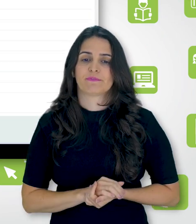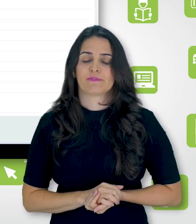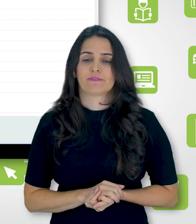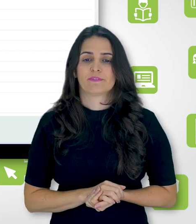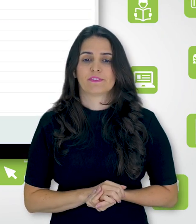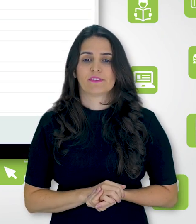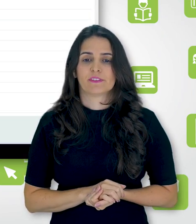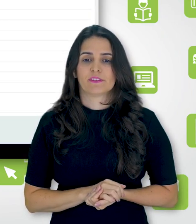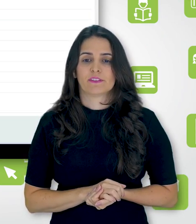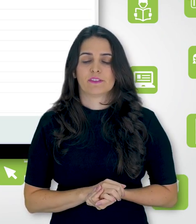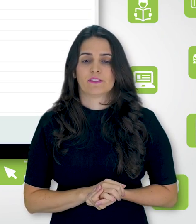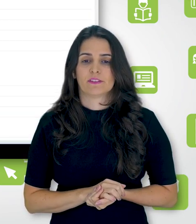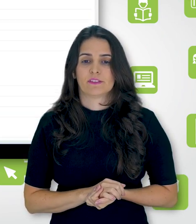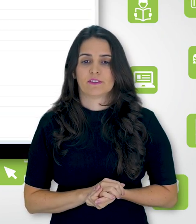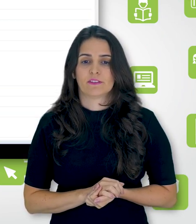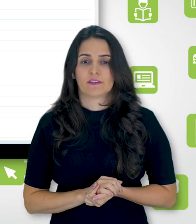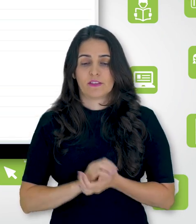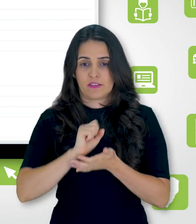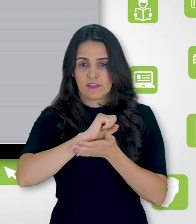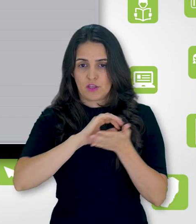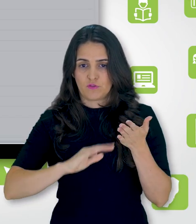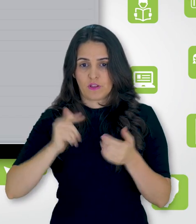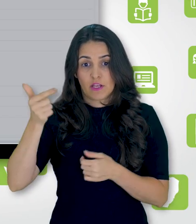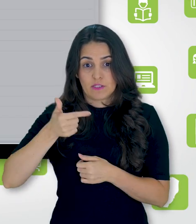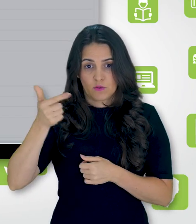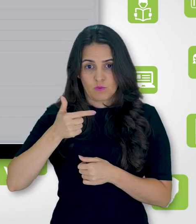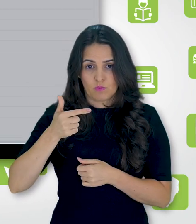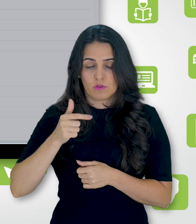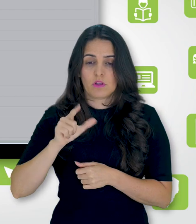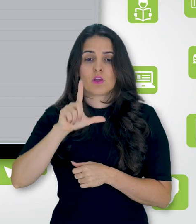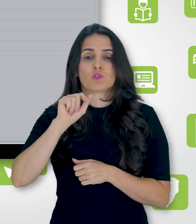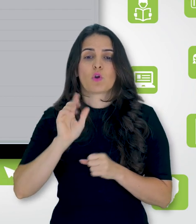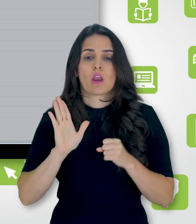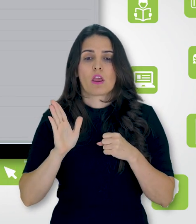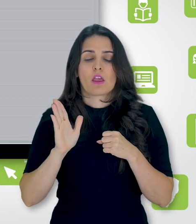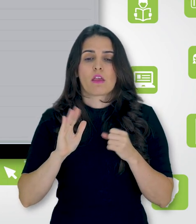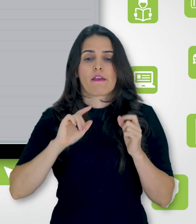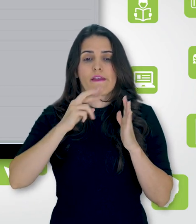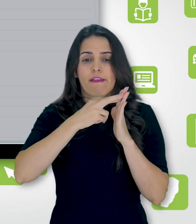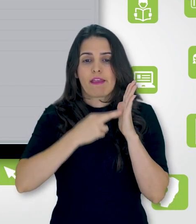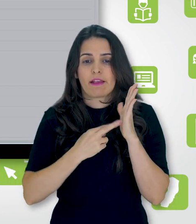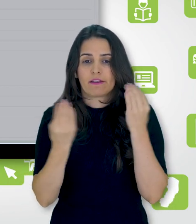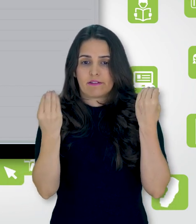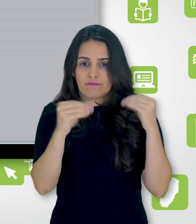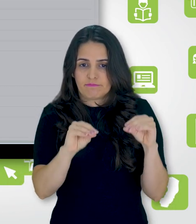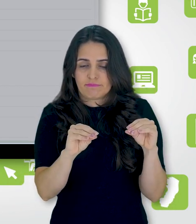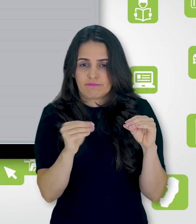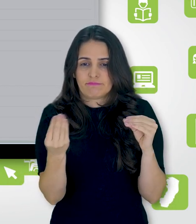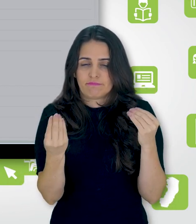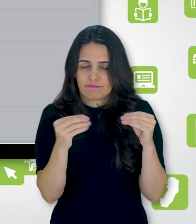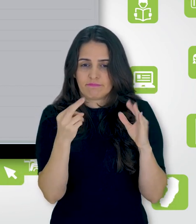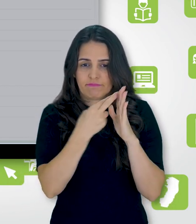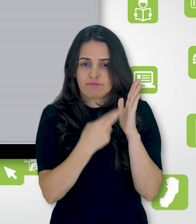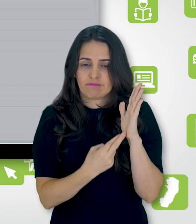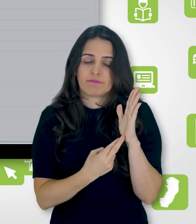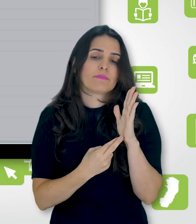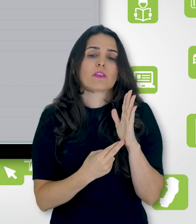de restringir acesso, e vou adicionar uma restrição. Então, no caso dos grupos, eu posso ter duas